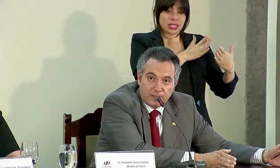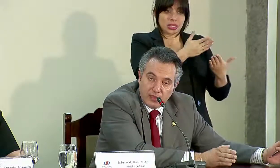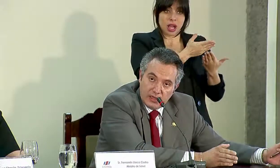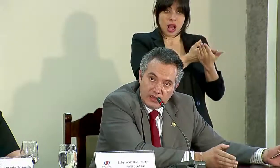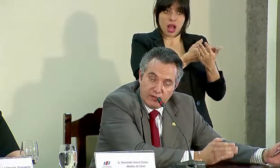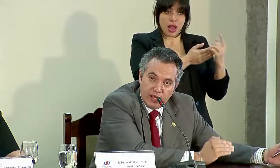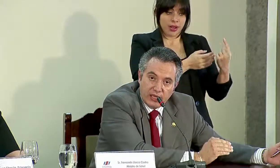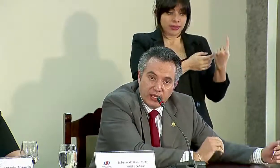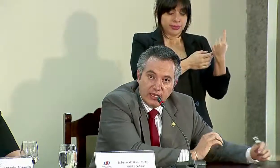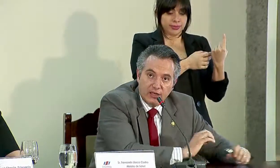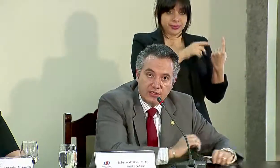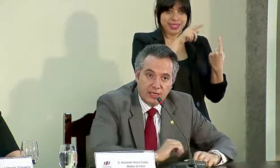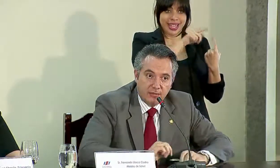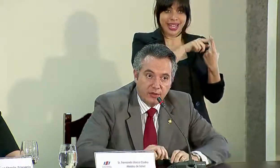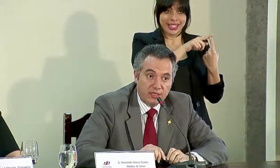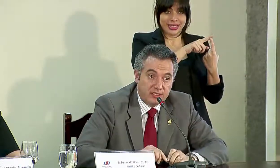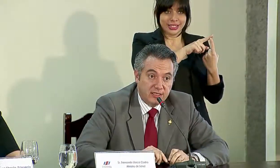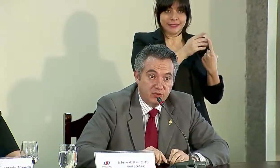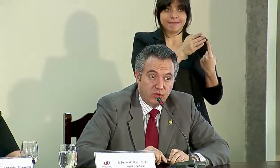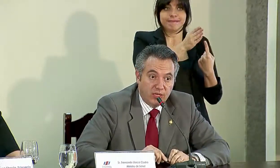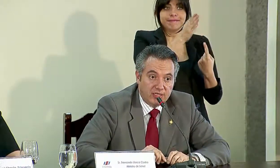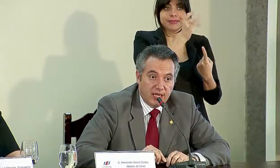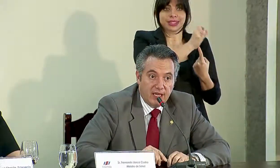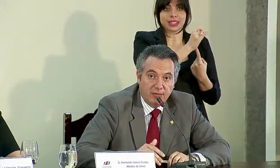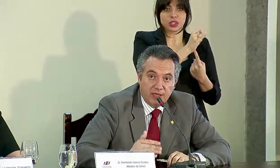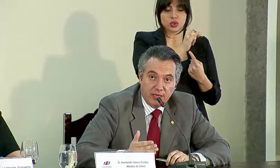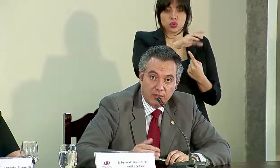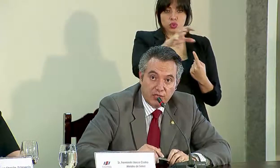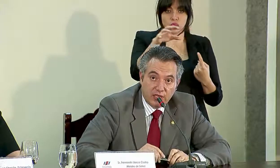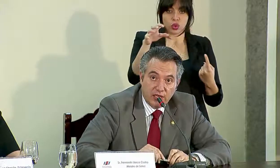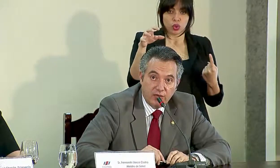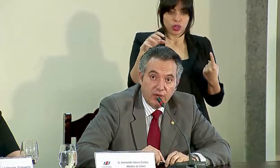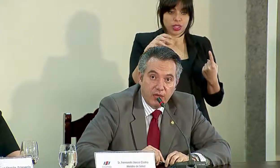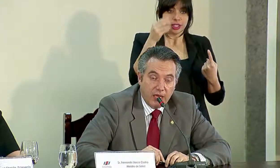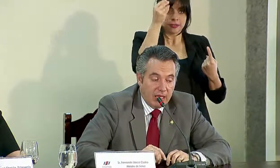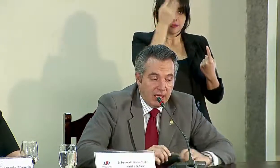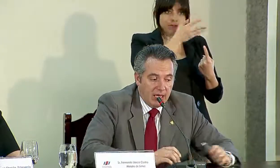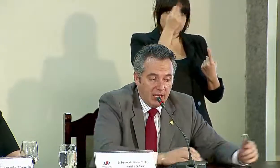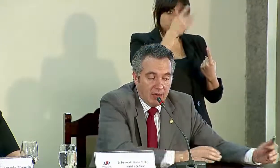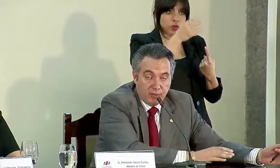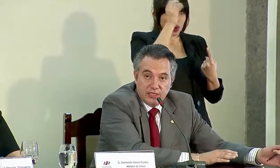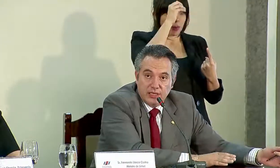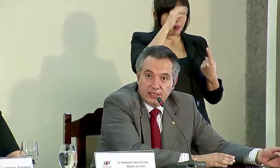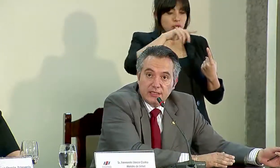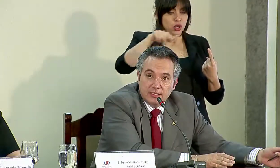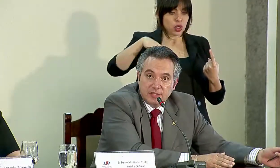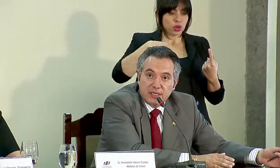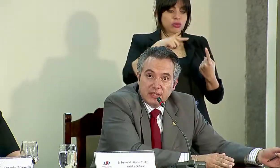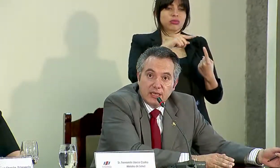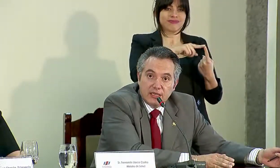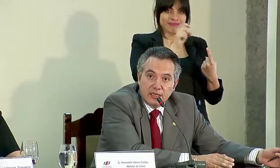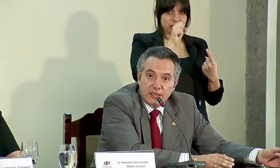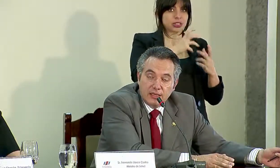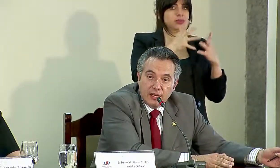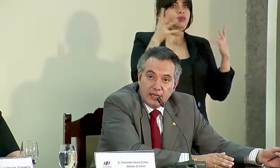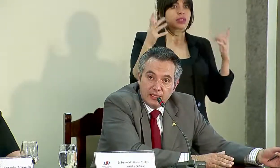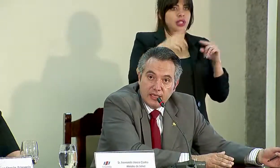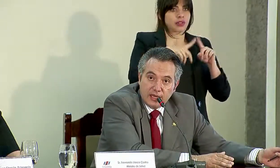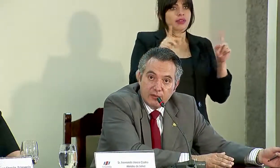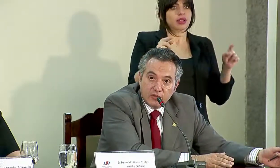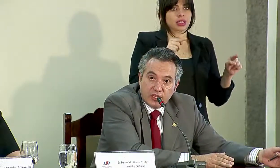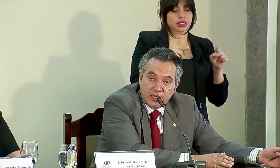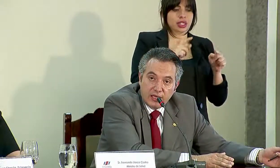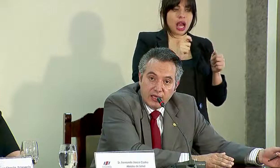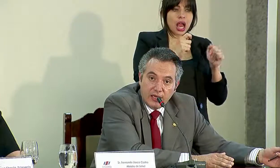y que fue el que se le pidió a las instituciones que emitiríamos criterio, pues sí, es bastante grande la